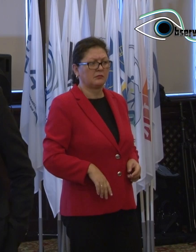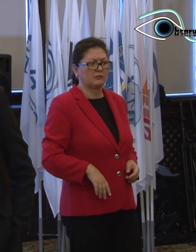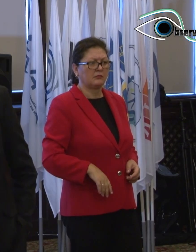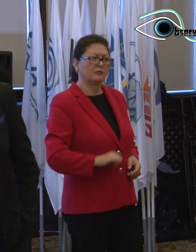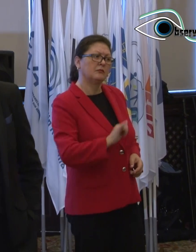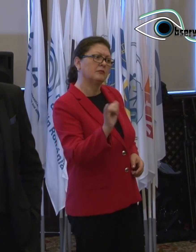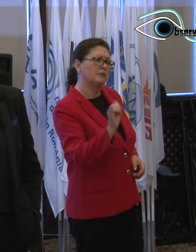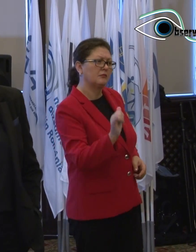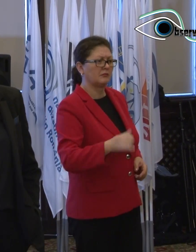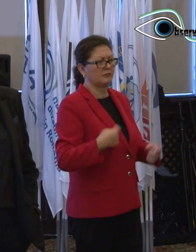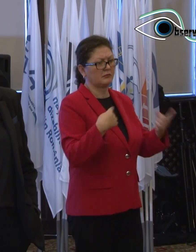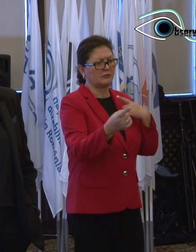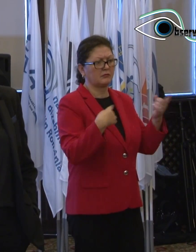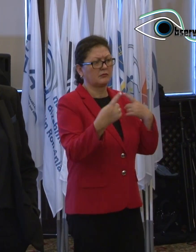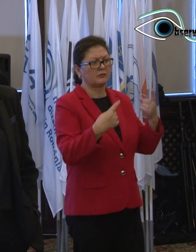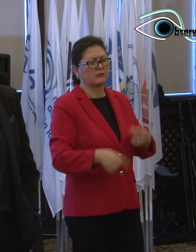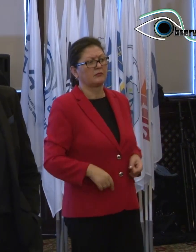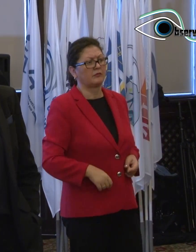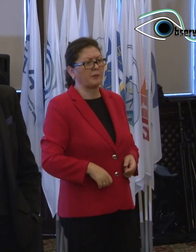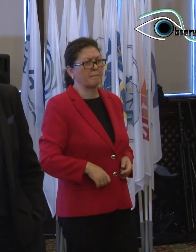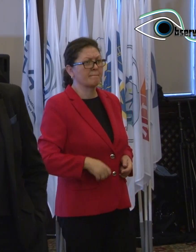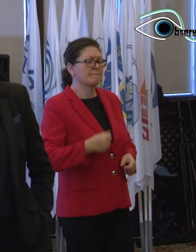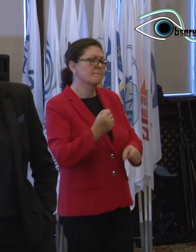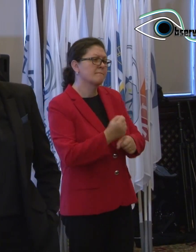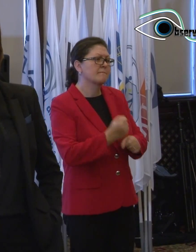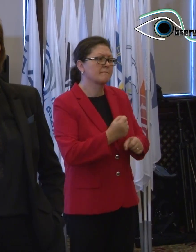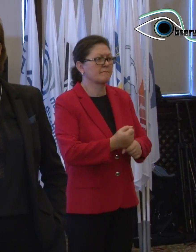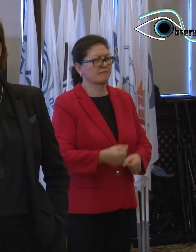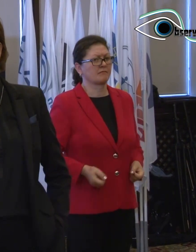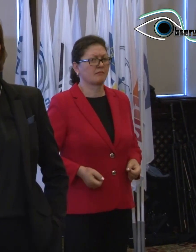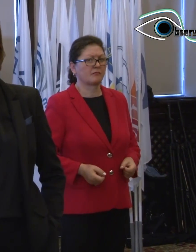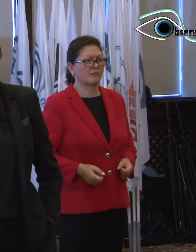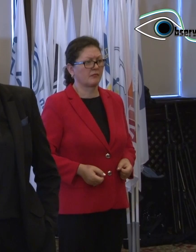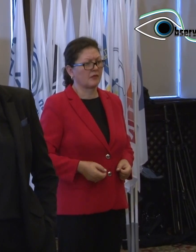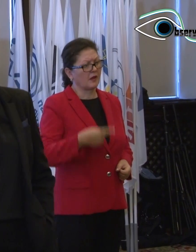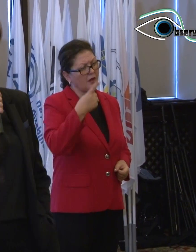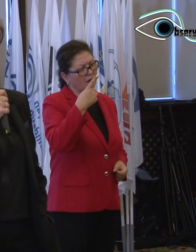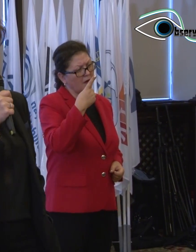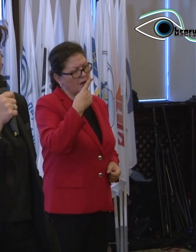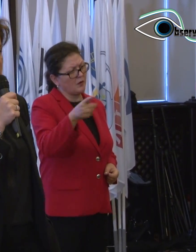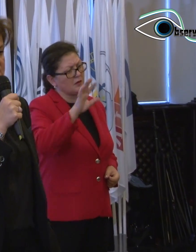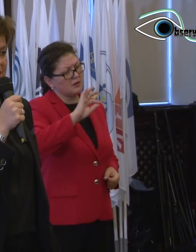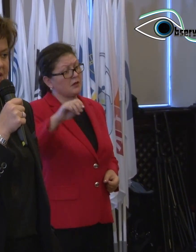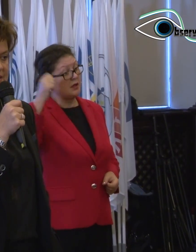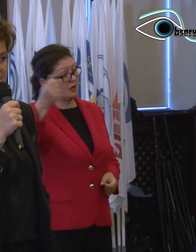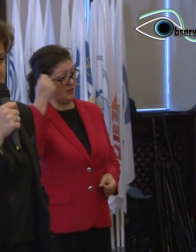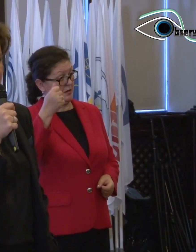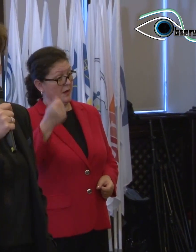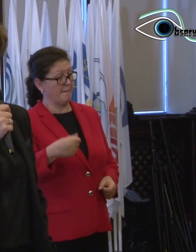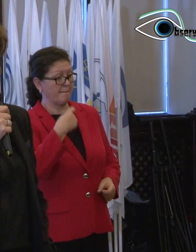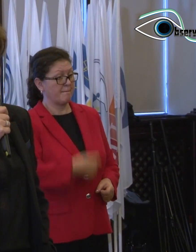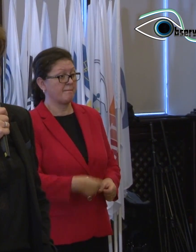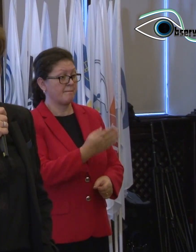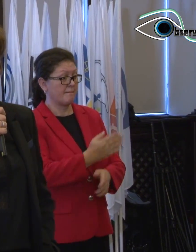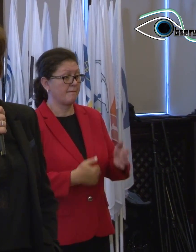discutat cu accesibilitatea produselor și a serviciilor, estimau că în 150 de milioane de persoane cu dizabilități